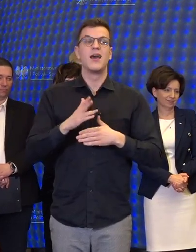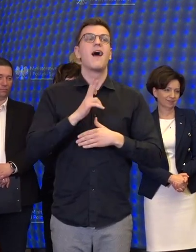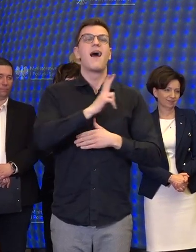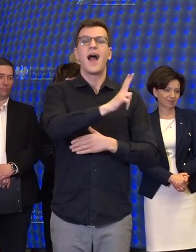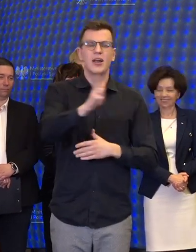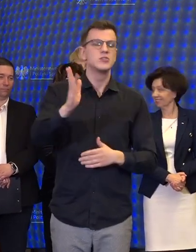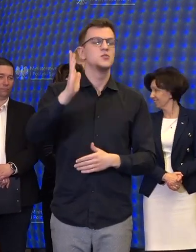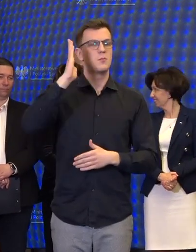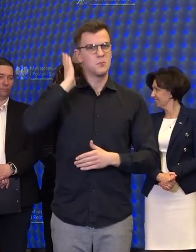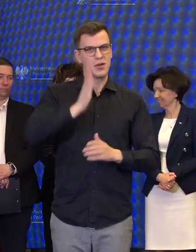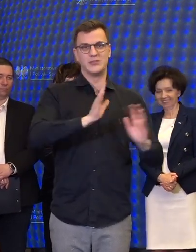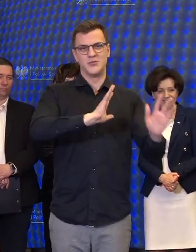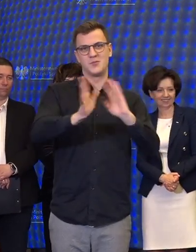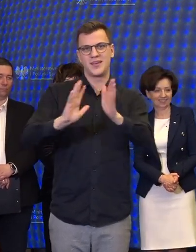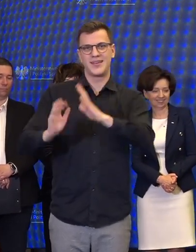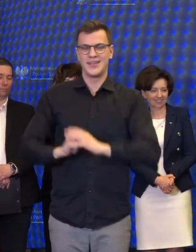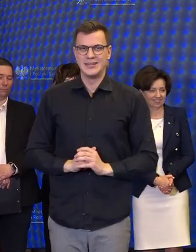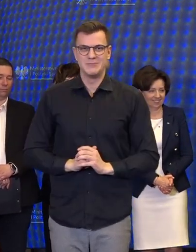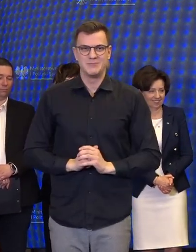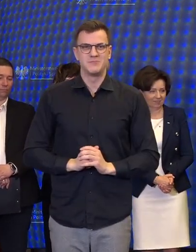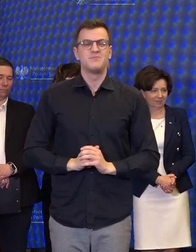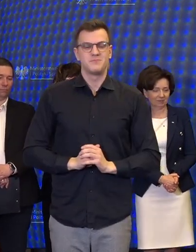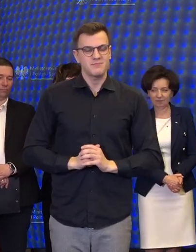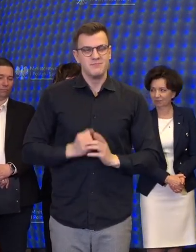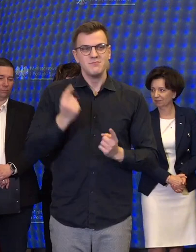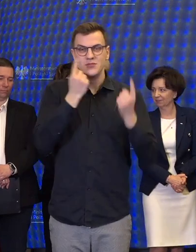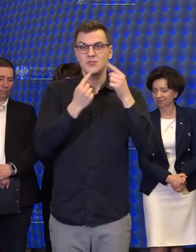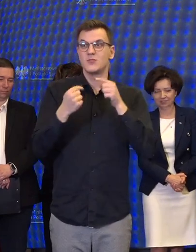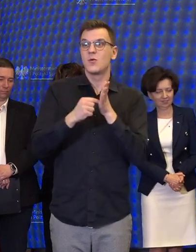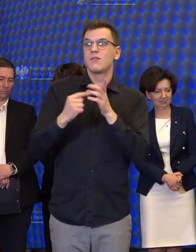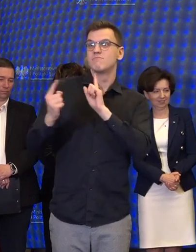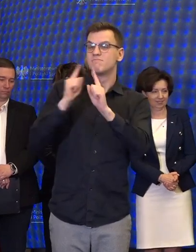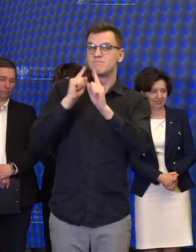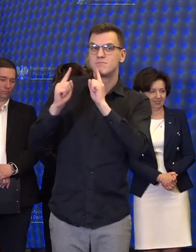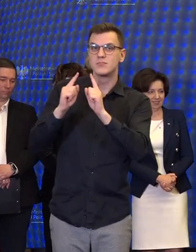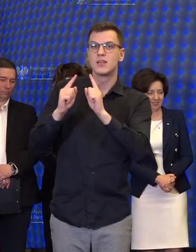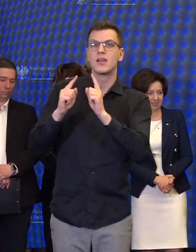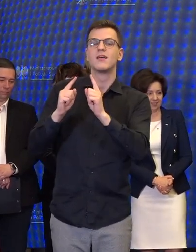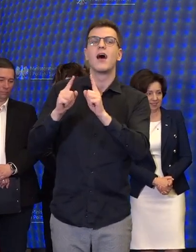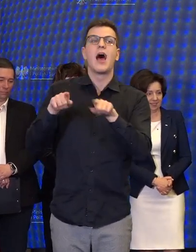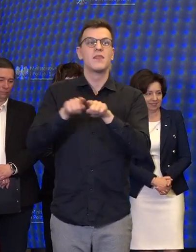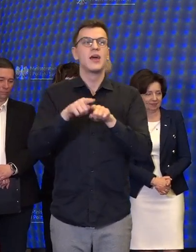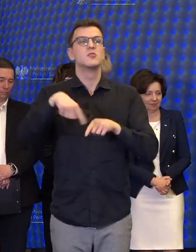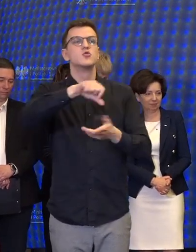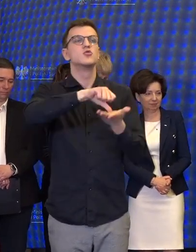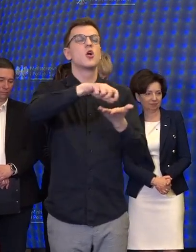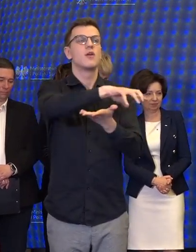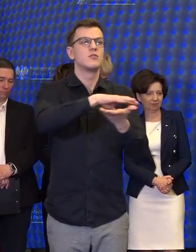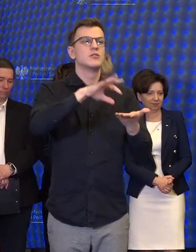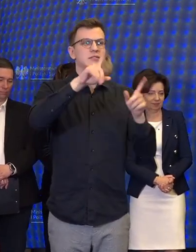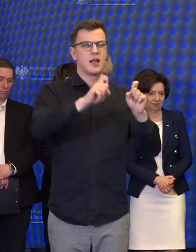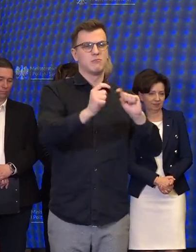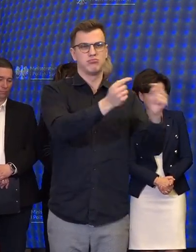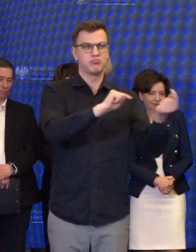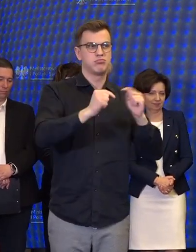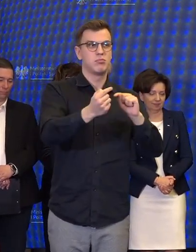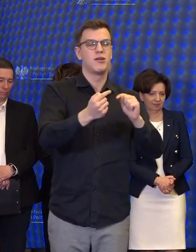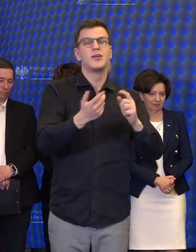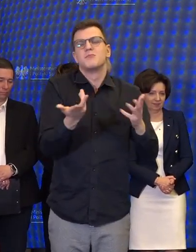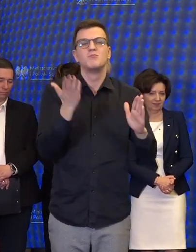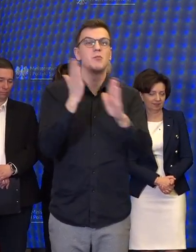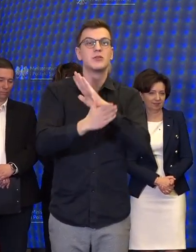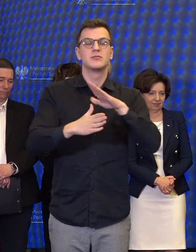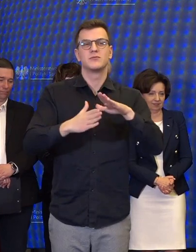będzie zaopiekowany. Także mamy nadzieję, że to jest początek też dialogu wewnątrz środowiskowego. No i po prostu, szanowni państwo,